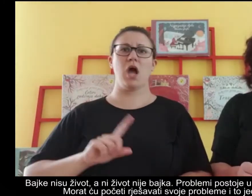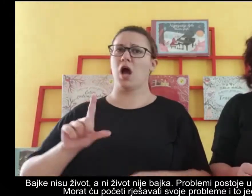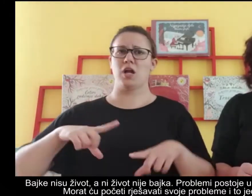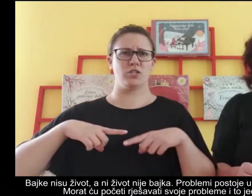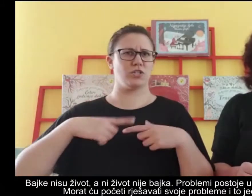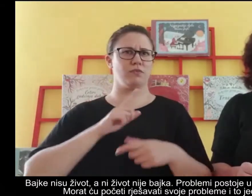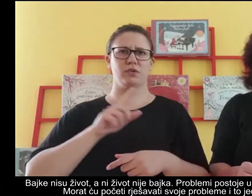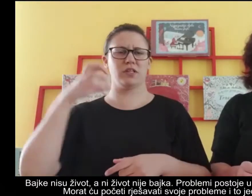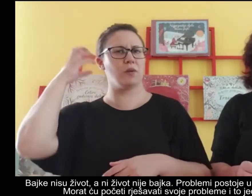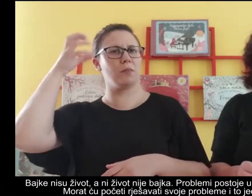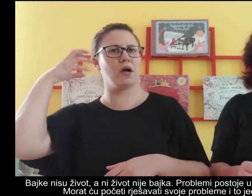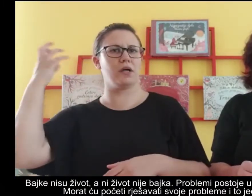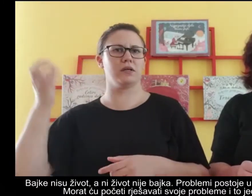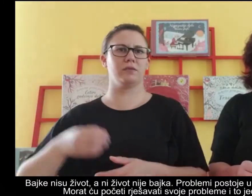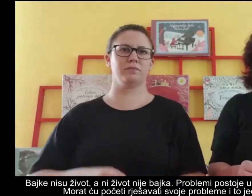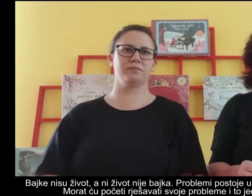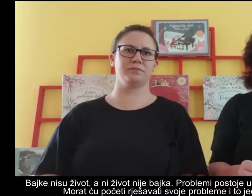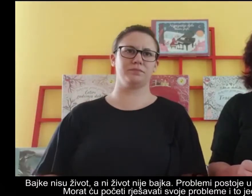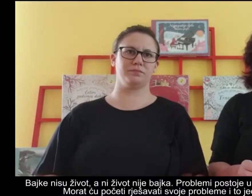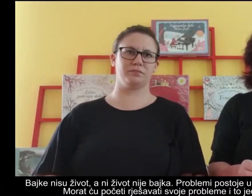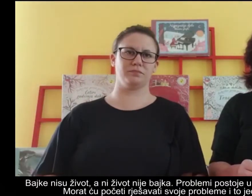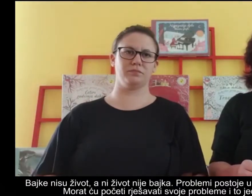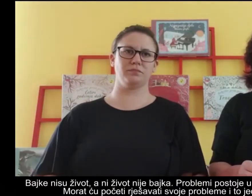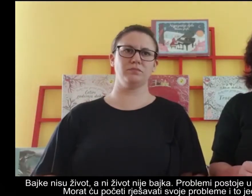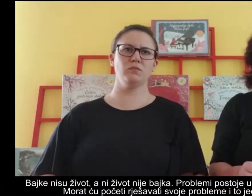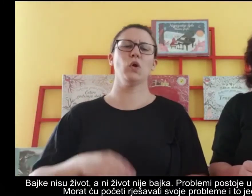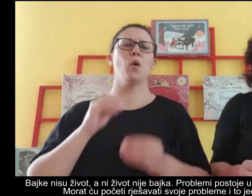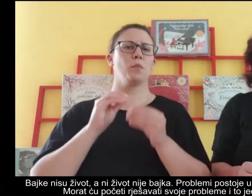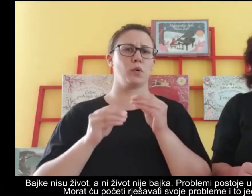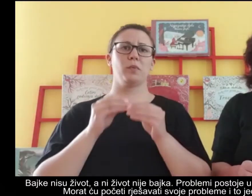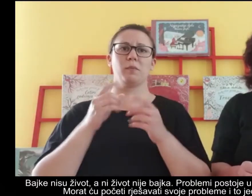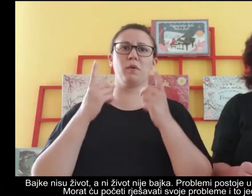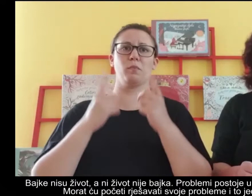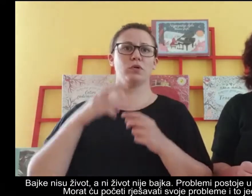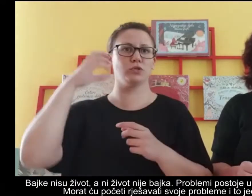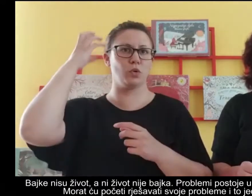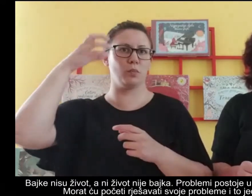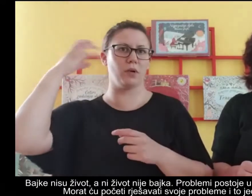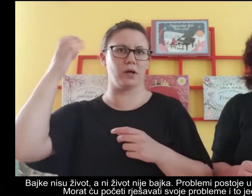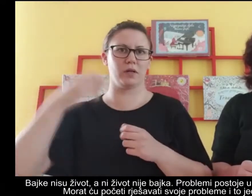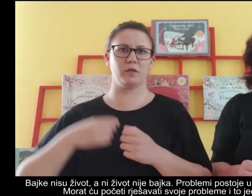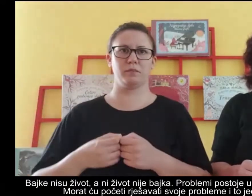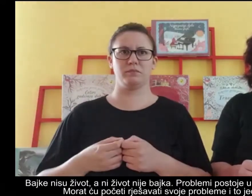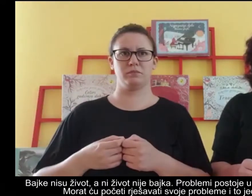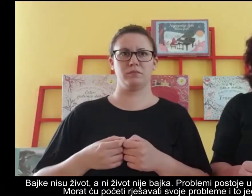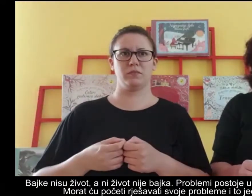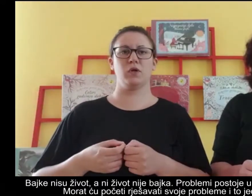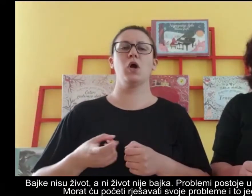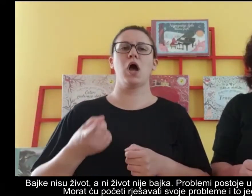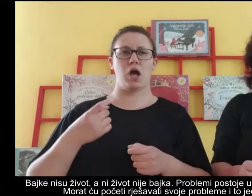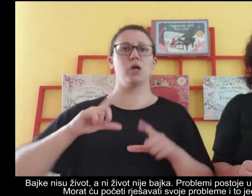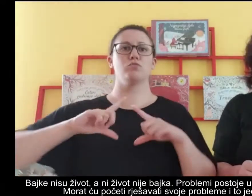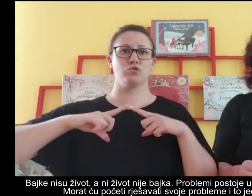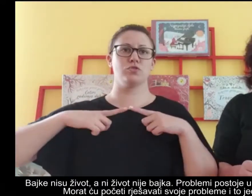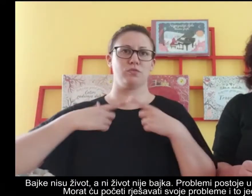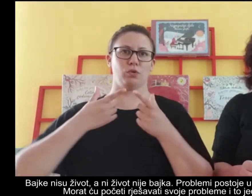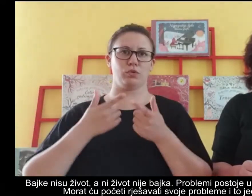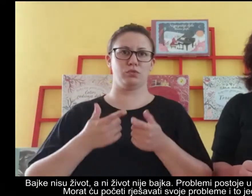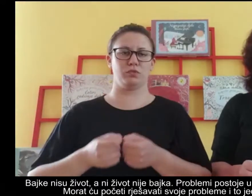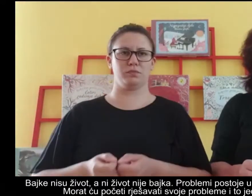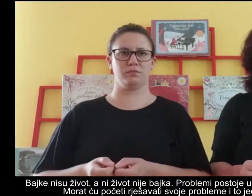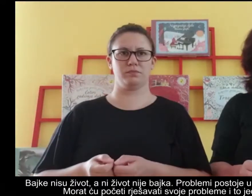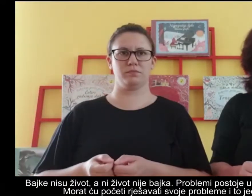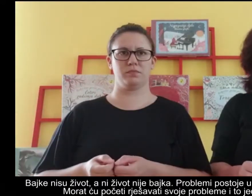život nije bajka. Problemi postoje u bajkama. Ali i u životu.